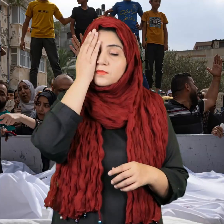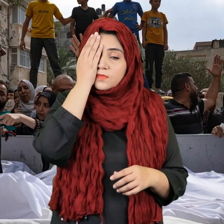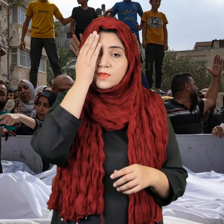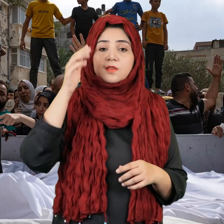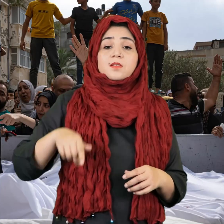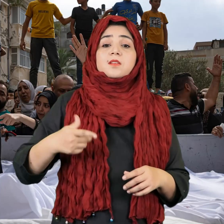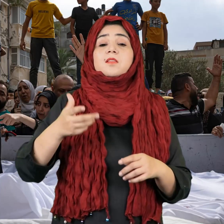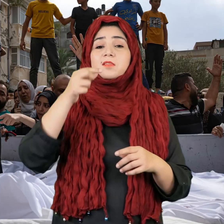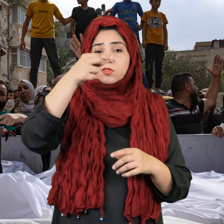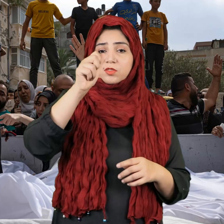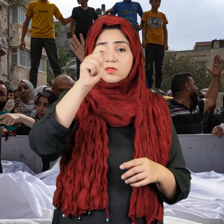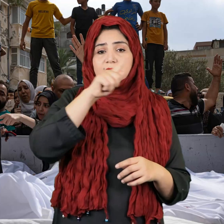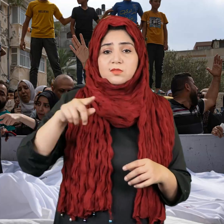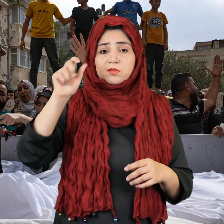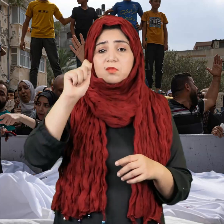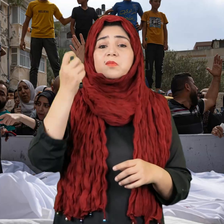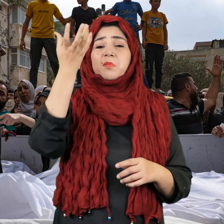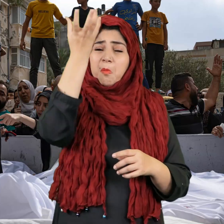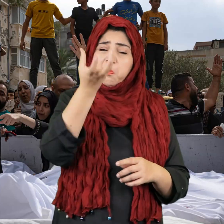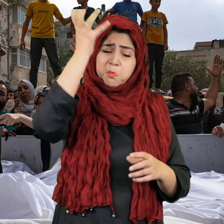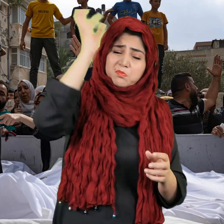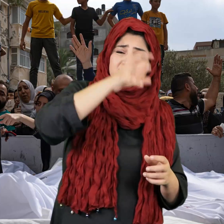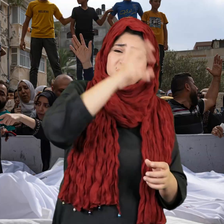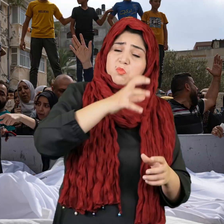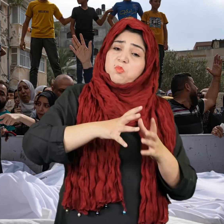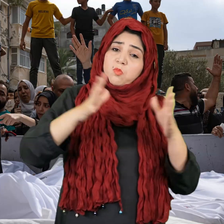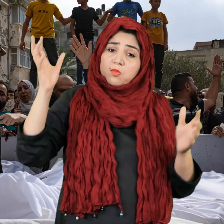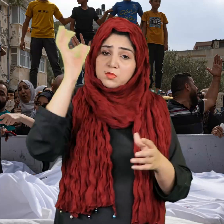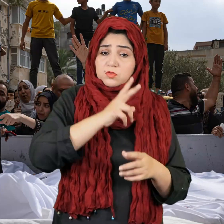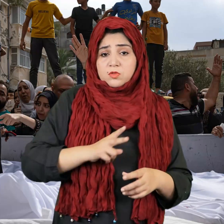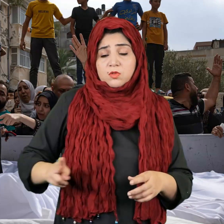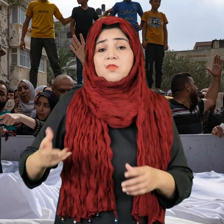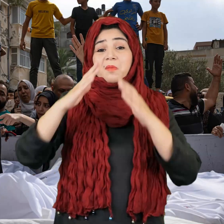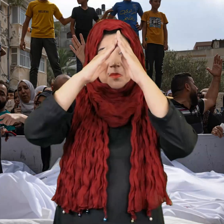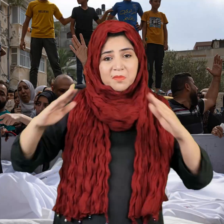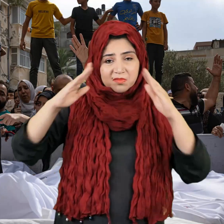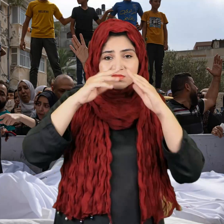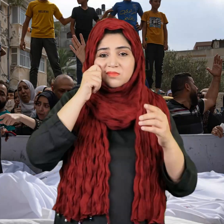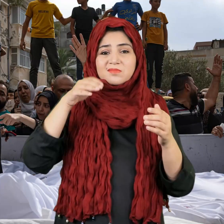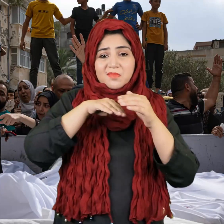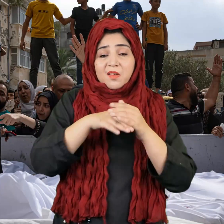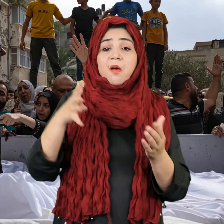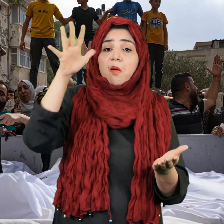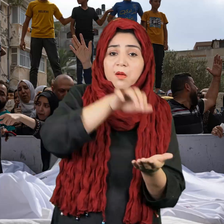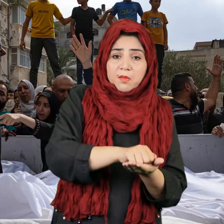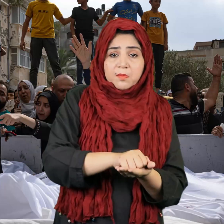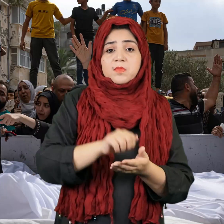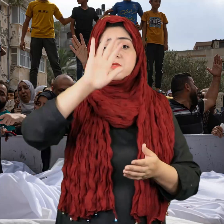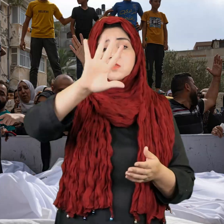इस्राइल की गज़ा पर अंदा दून बंबारी जारी बना गुजीन कैम्पर हमले में 56 फरस्तिनी बचे